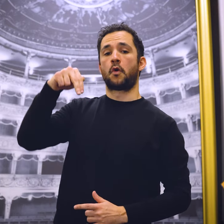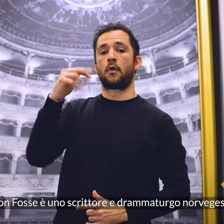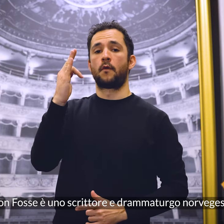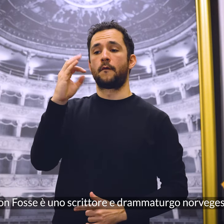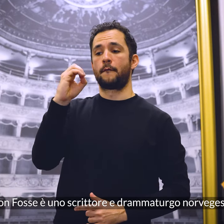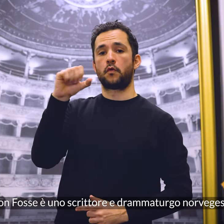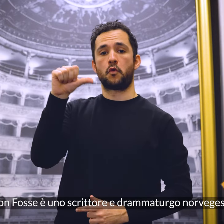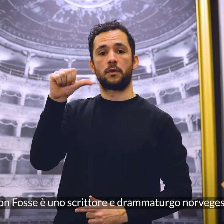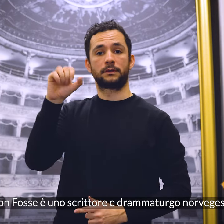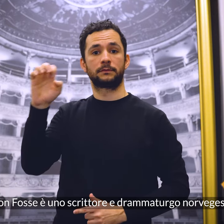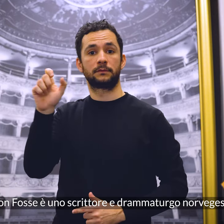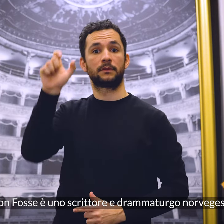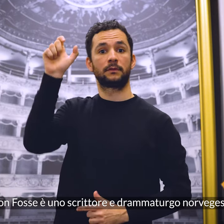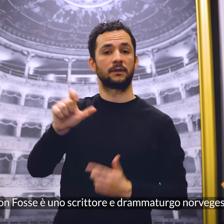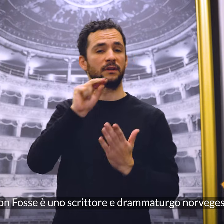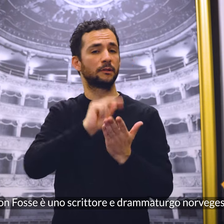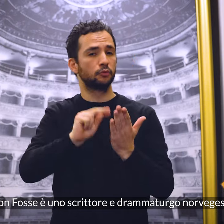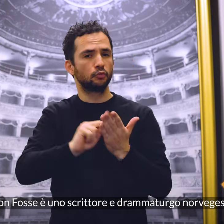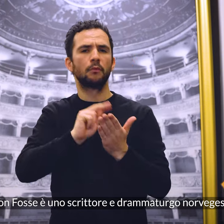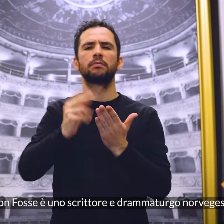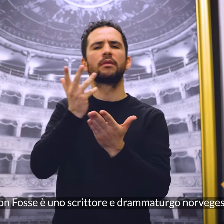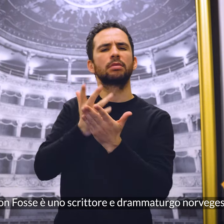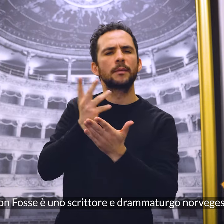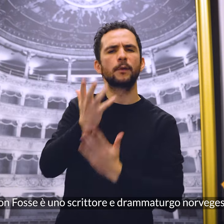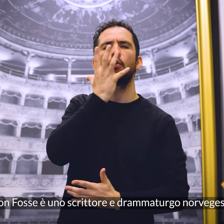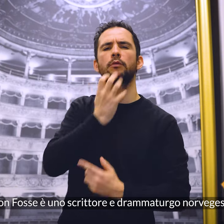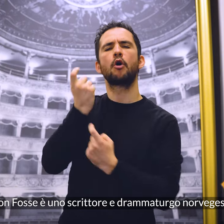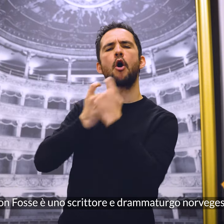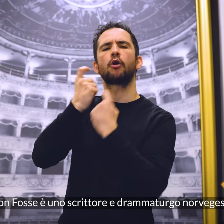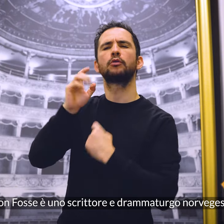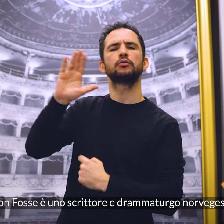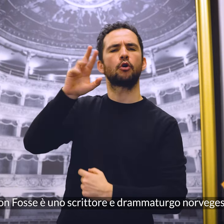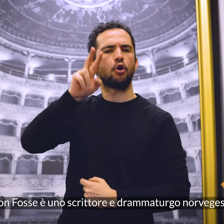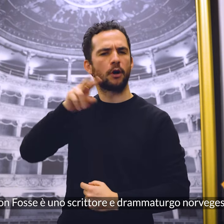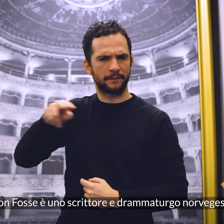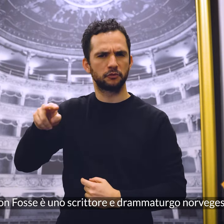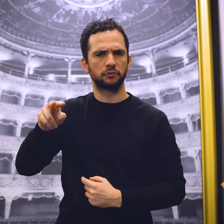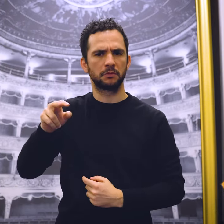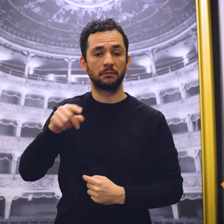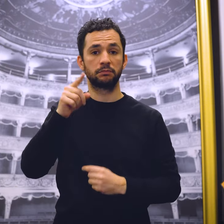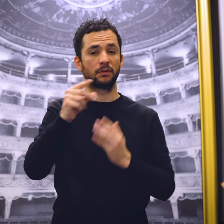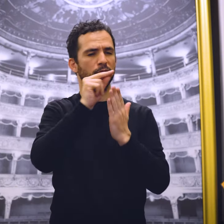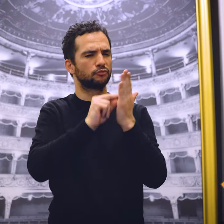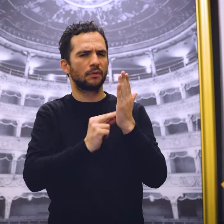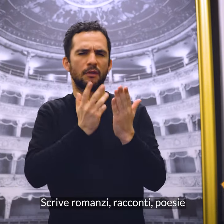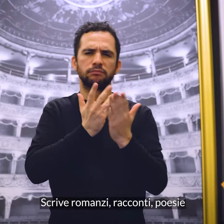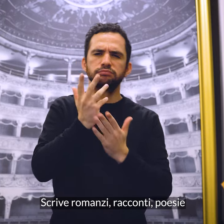Jon Fosse è uno scrittore e drammaturgo norvegese. Scrive